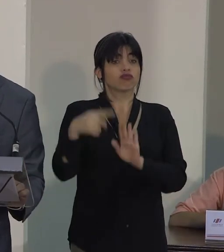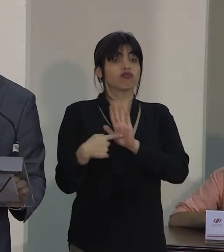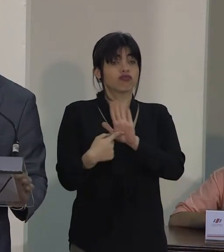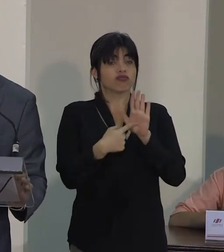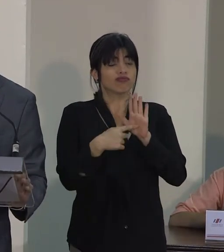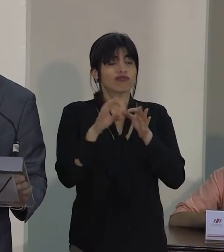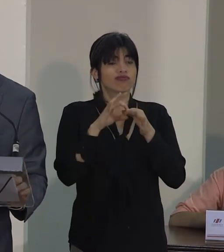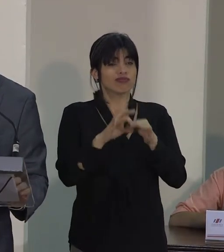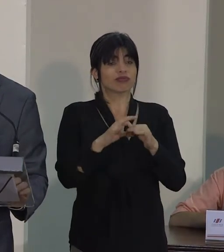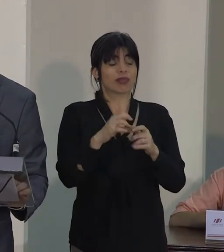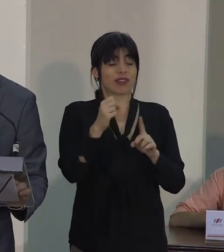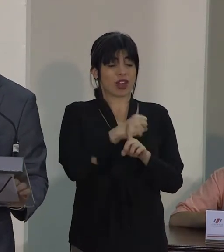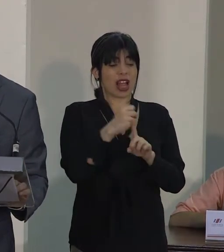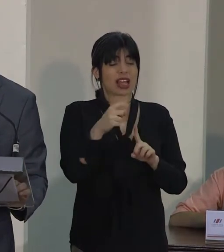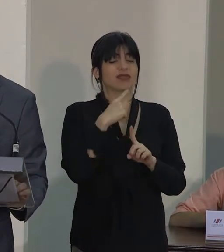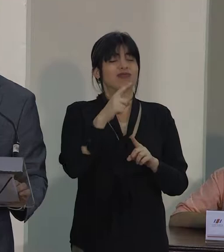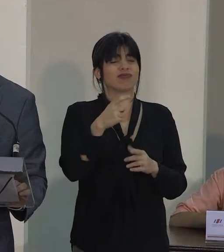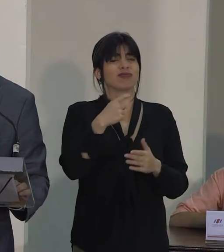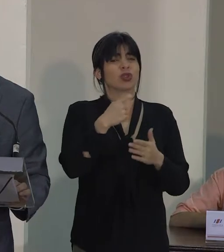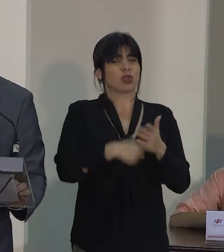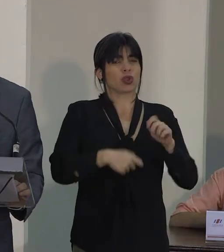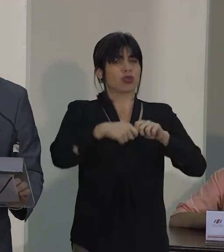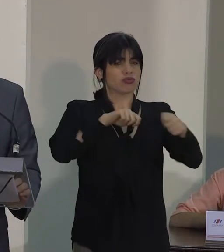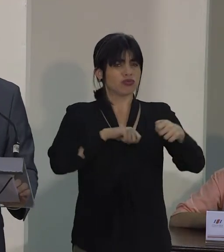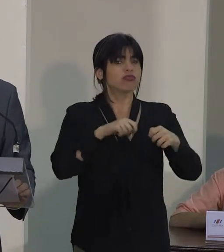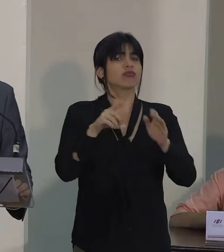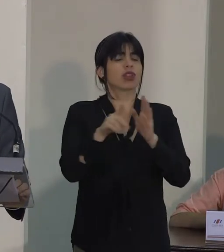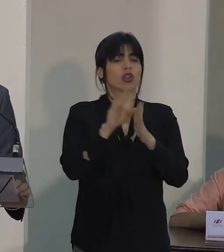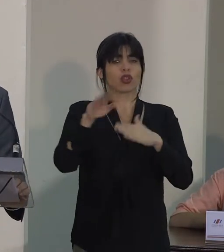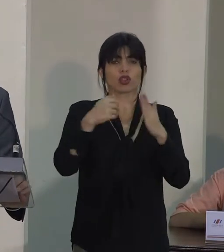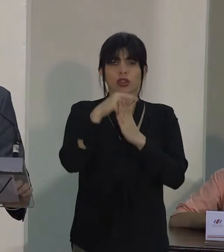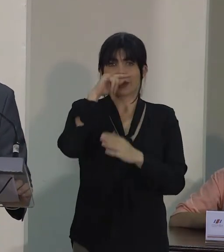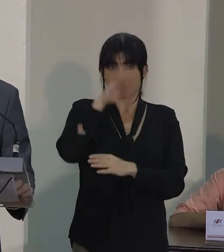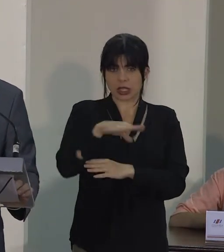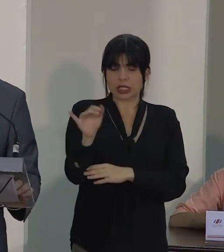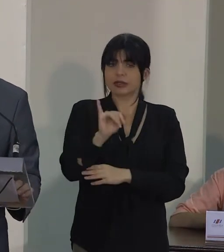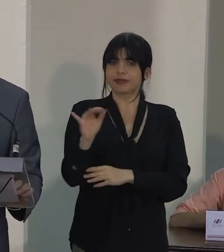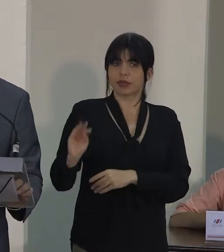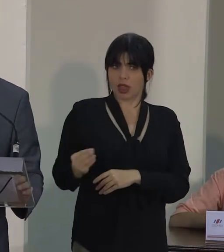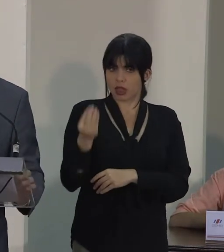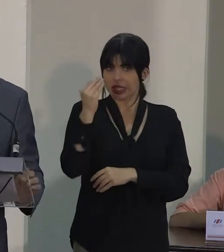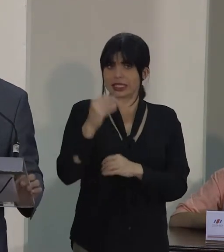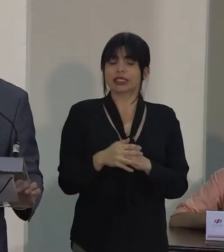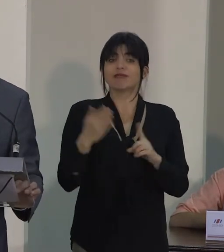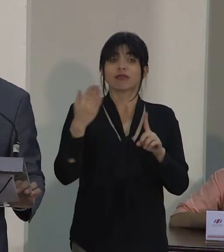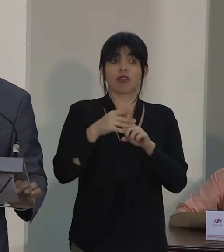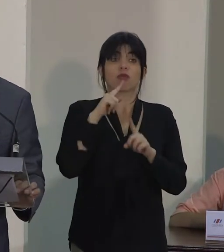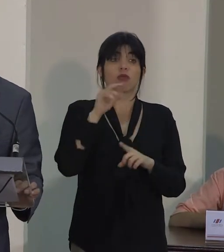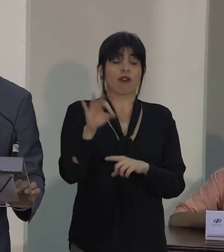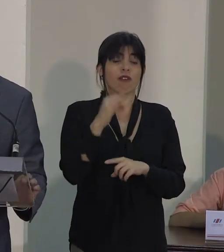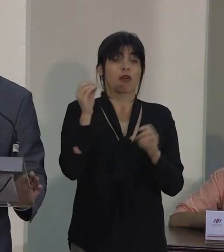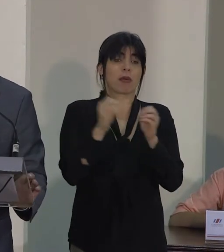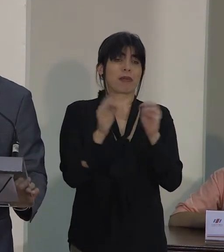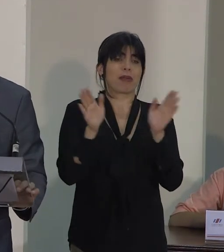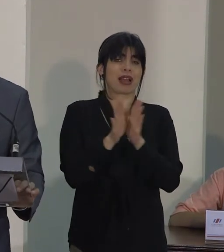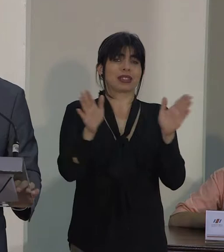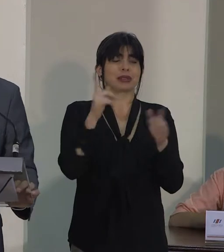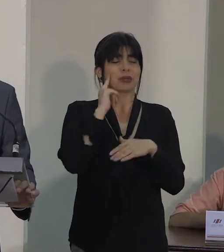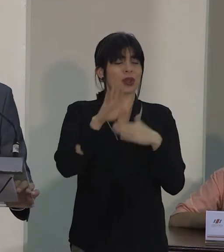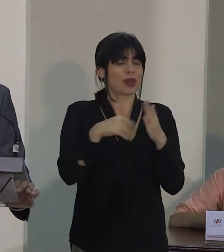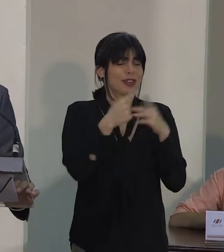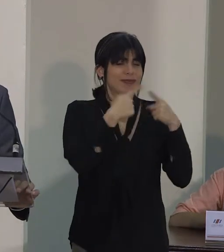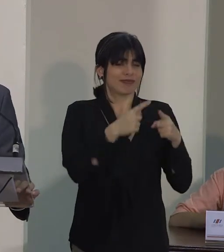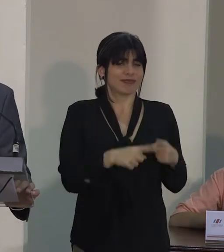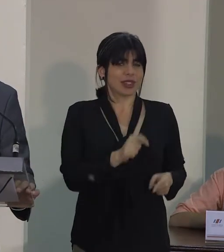violencia es una violación severa a los derechos de todos los niños, niñas y adolescentes. Afecta de manera integral a todos los